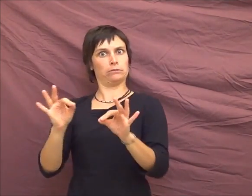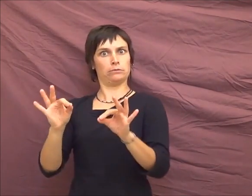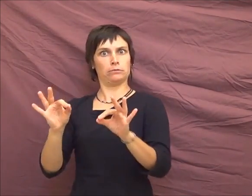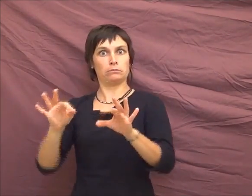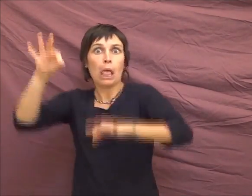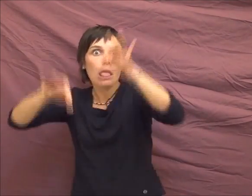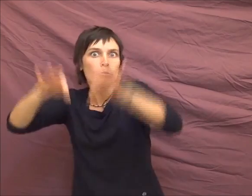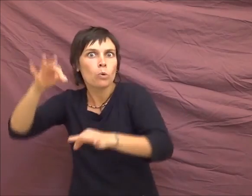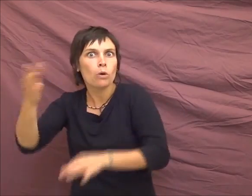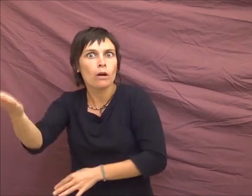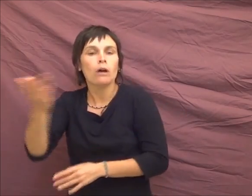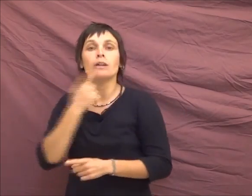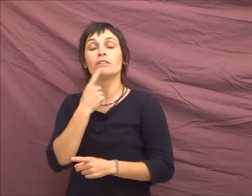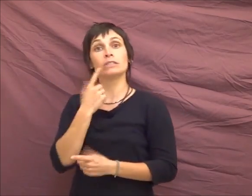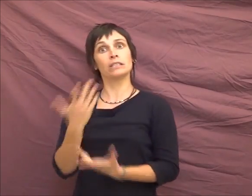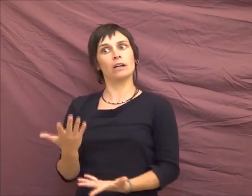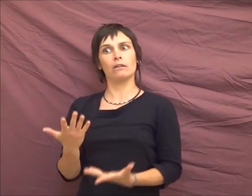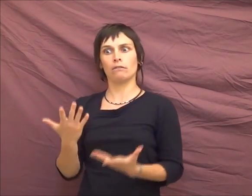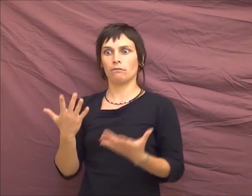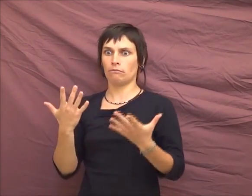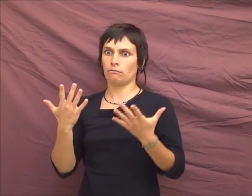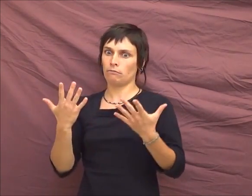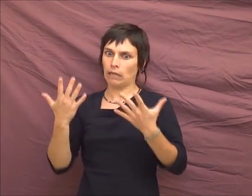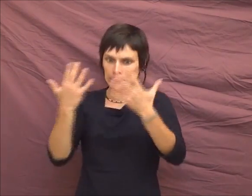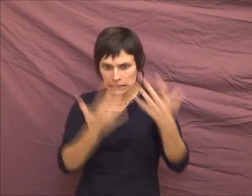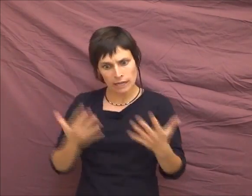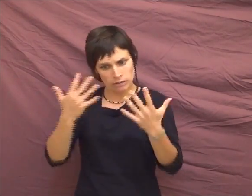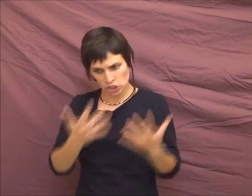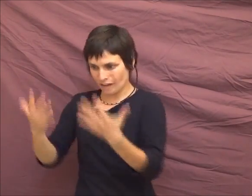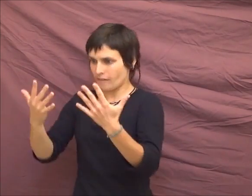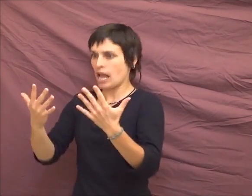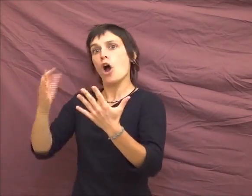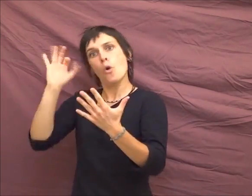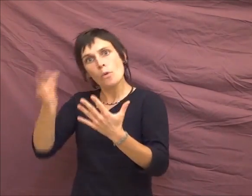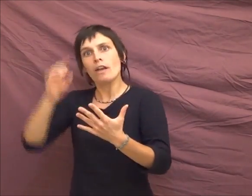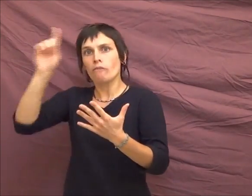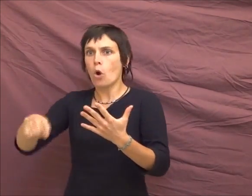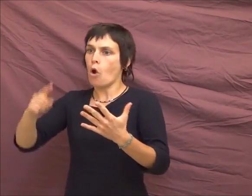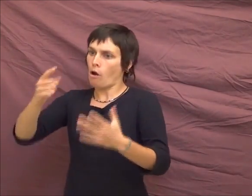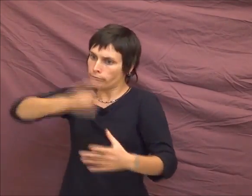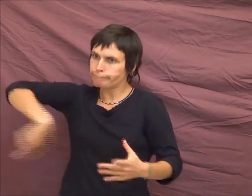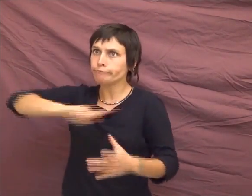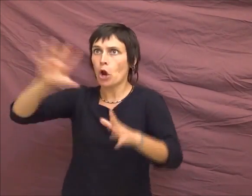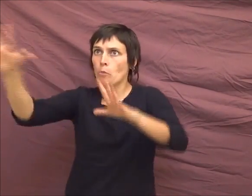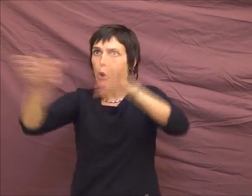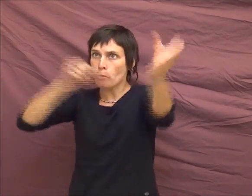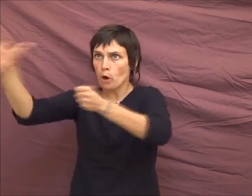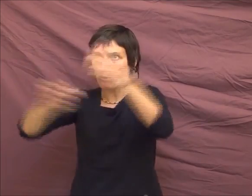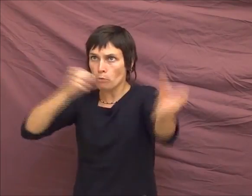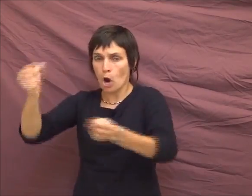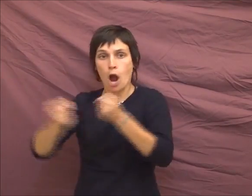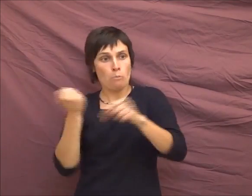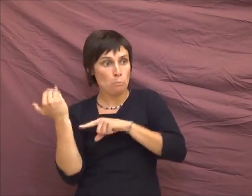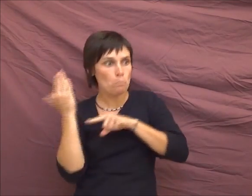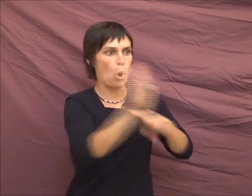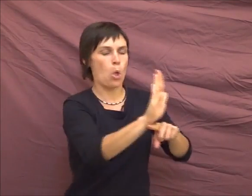donc, les chiffres, il faut les utiliser, mais il faut les étudier, les utiliser pour